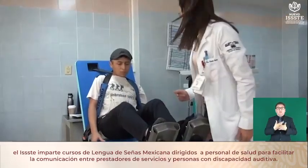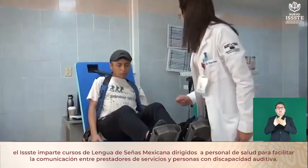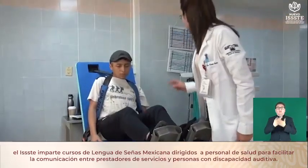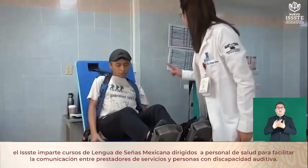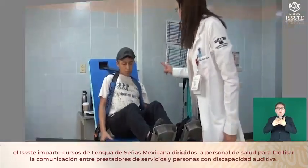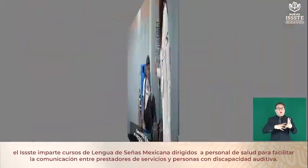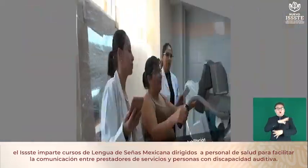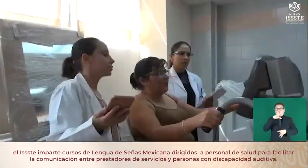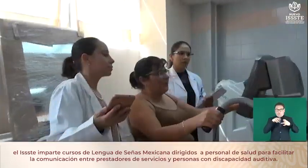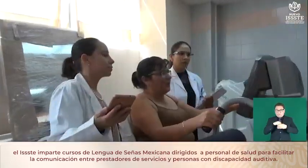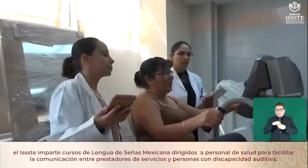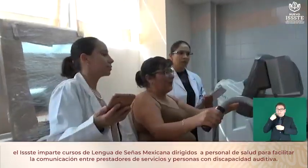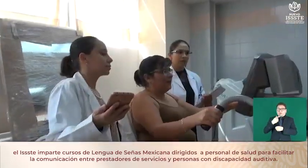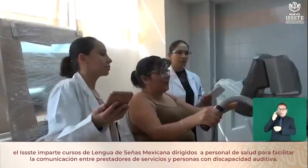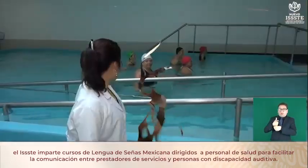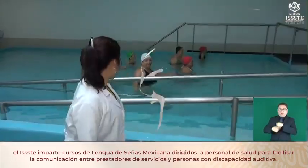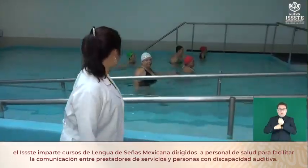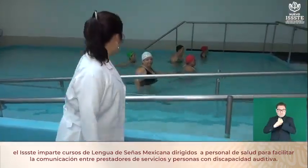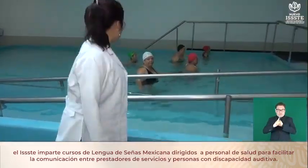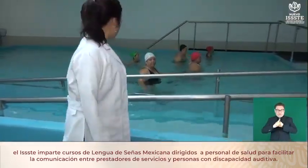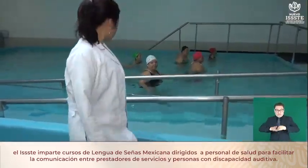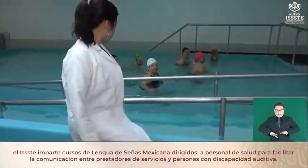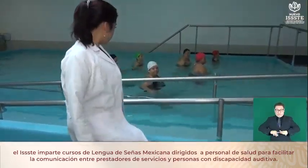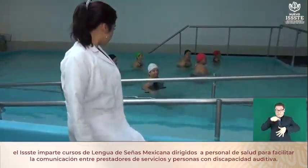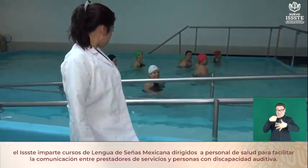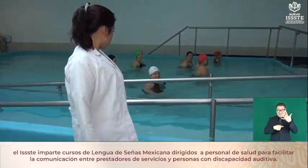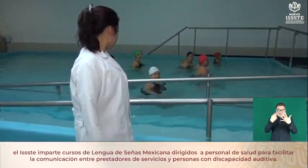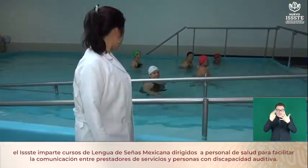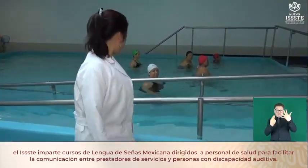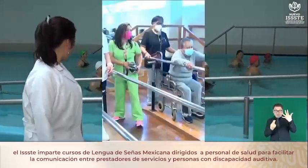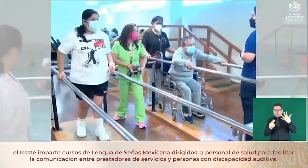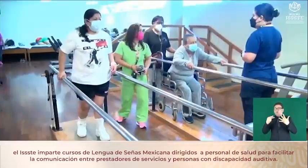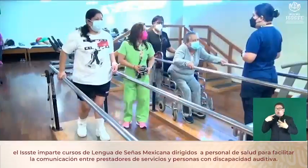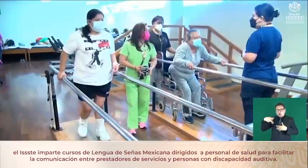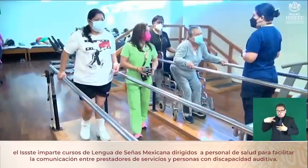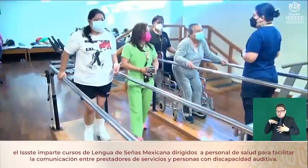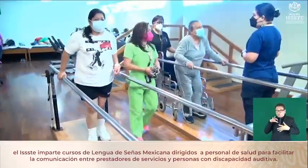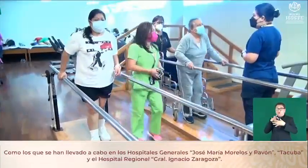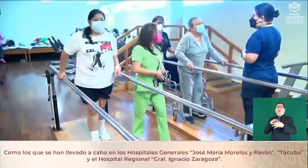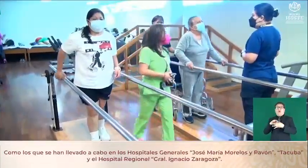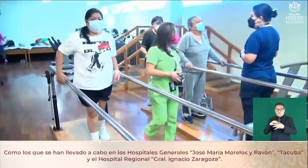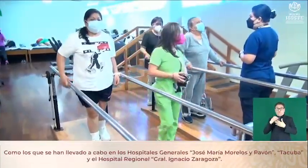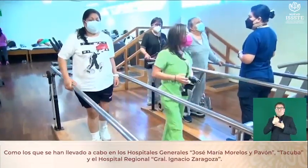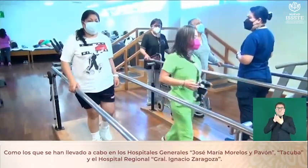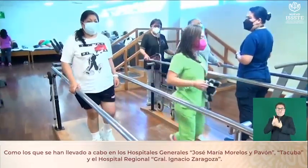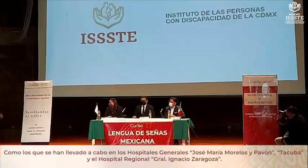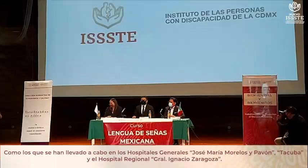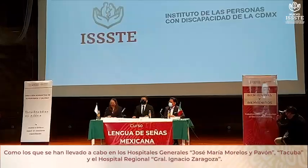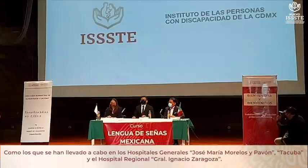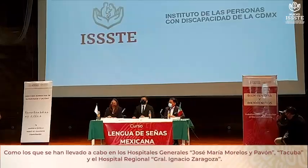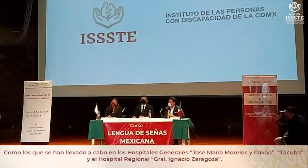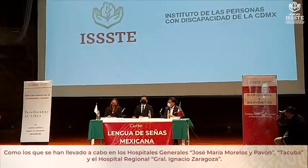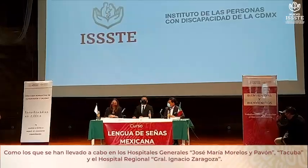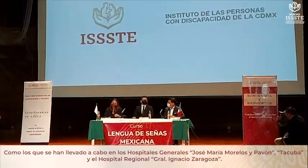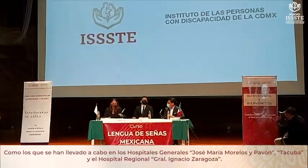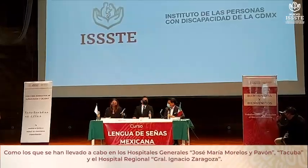entre prestadores de servicios y personas con discapacidad auditiva, como los que se han llevado a cabo en los